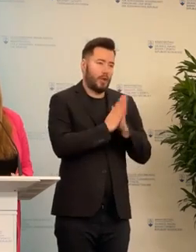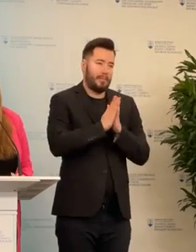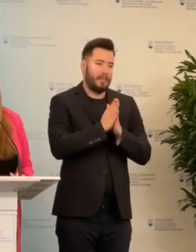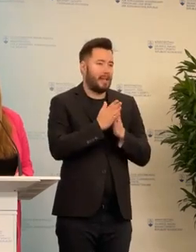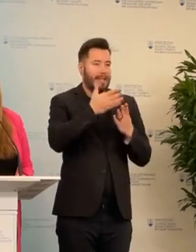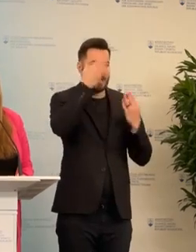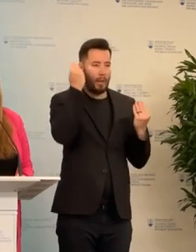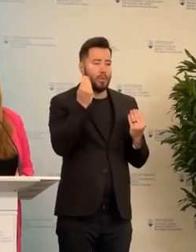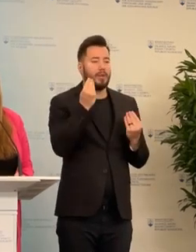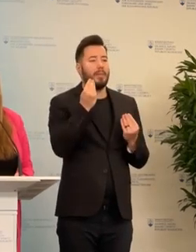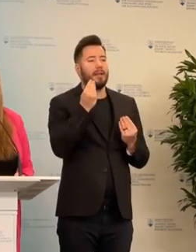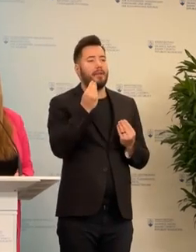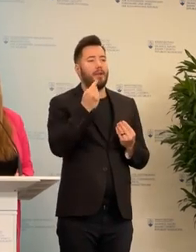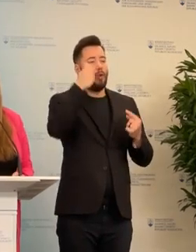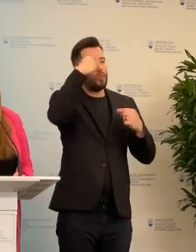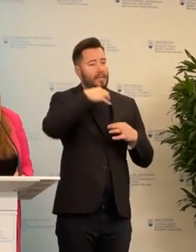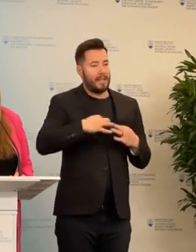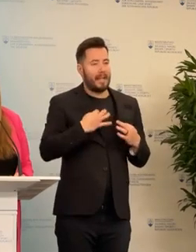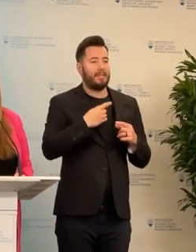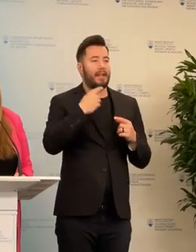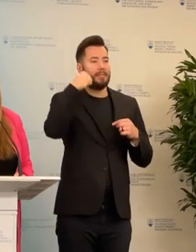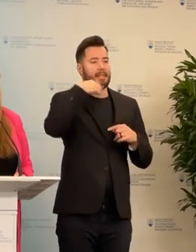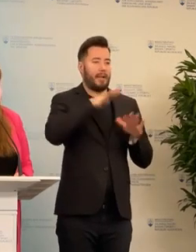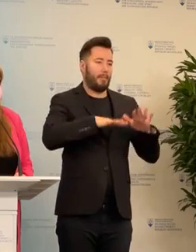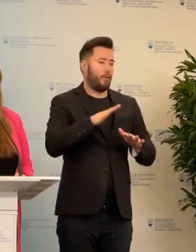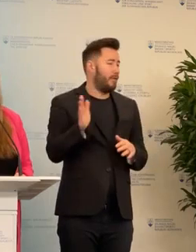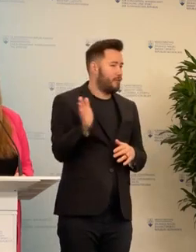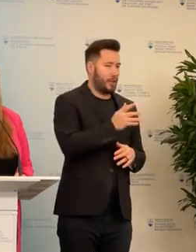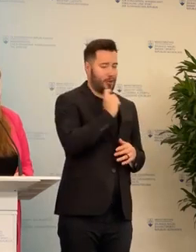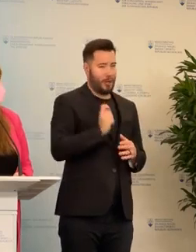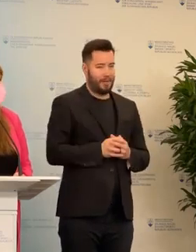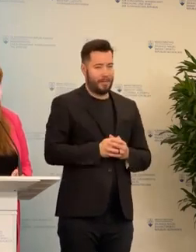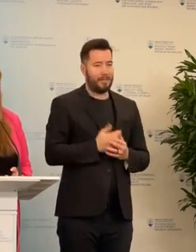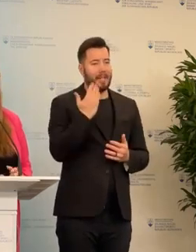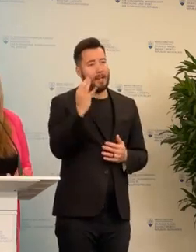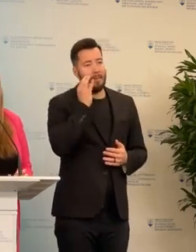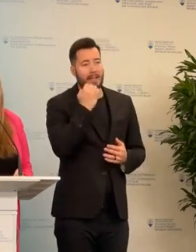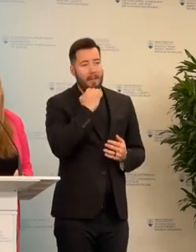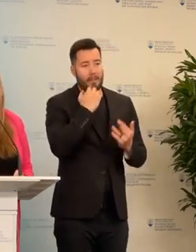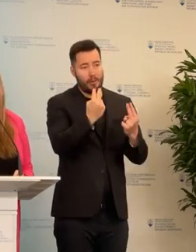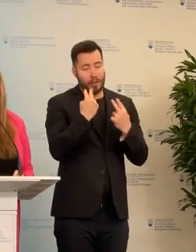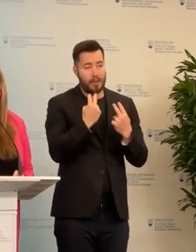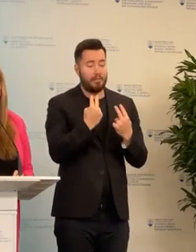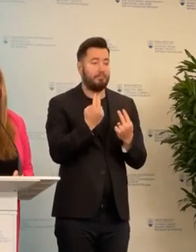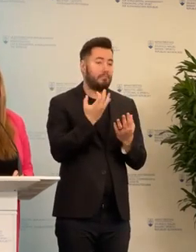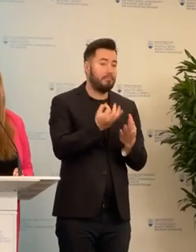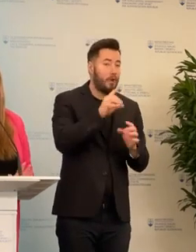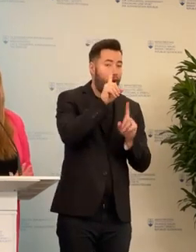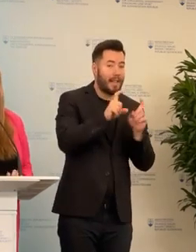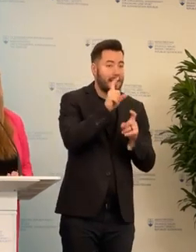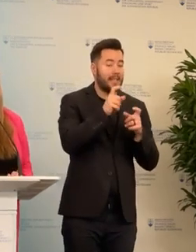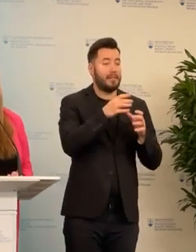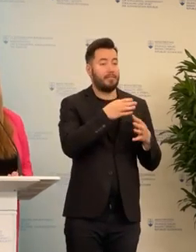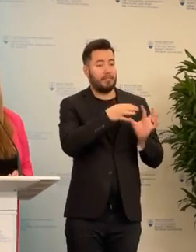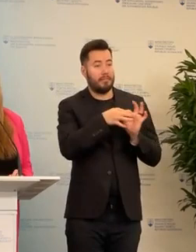opätovne na to dušené zdravie a psychickú pohodu všetkých našich žiakov. Ja ďakujem za pozornosť, ale ak boli akékoľvek otázky k intervenčným